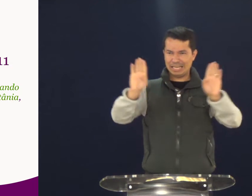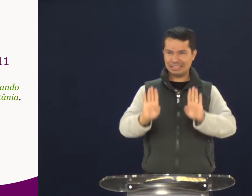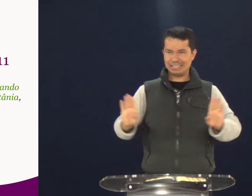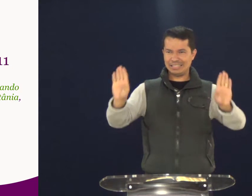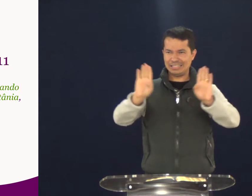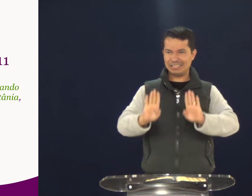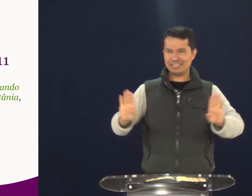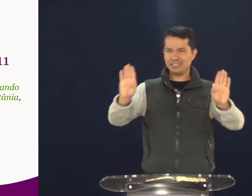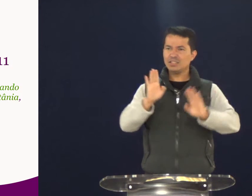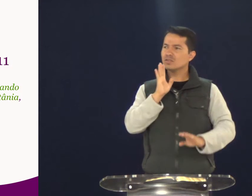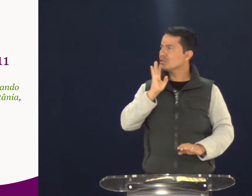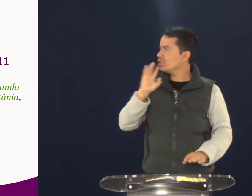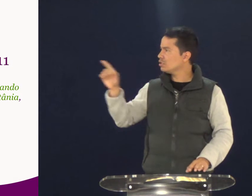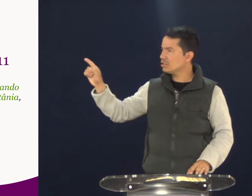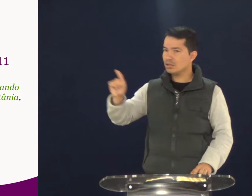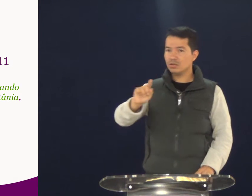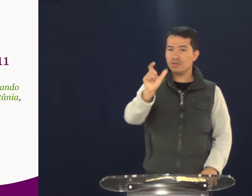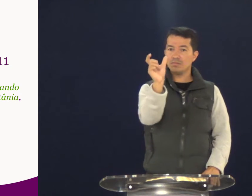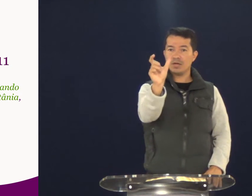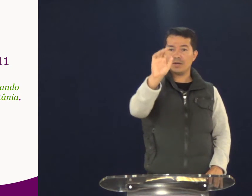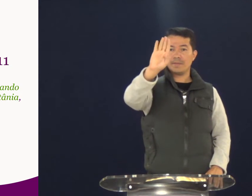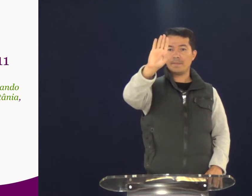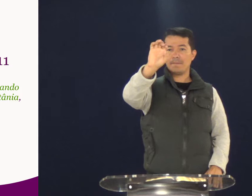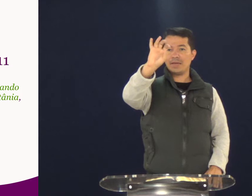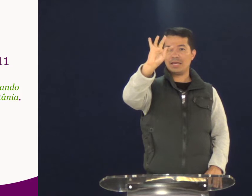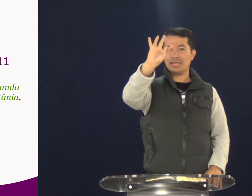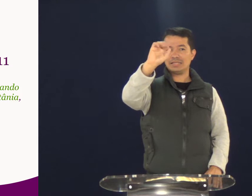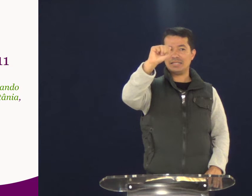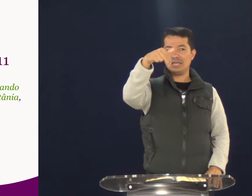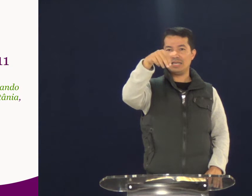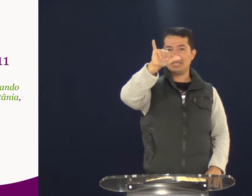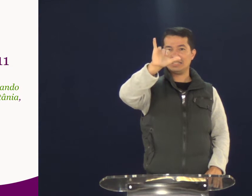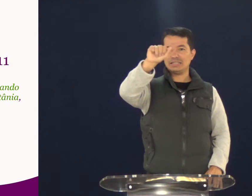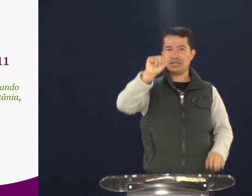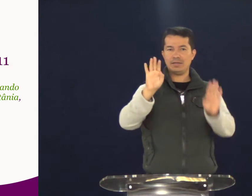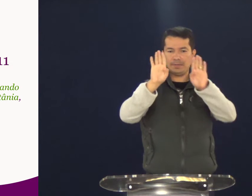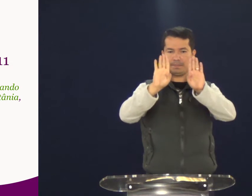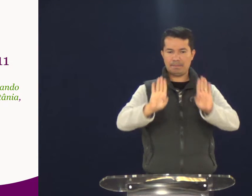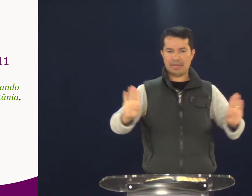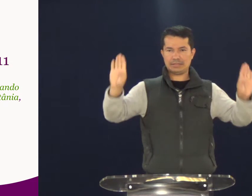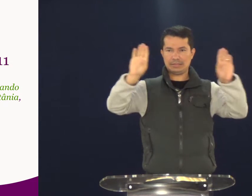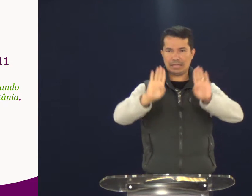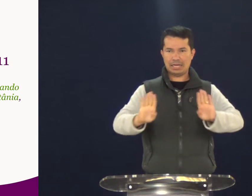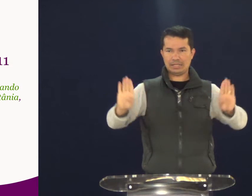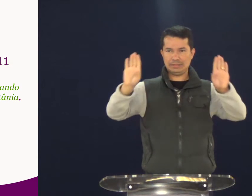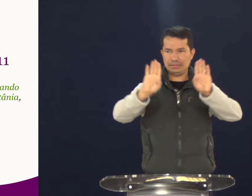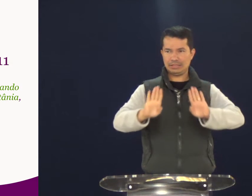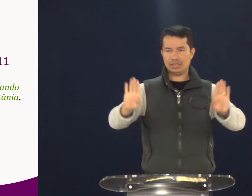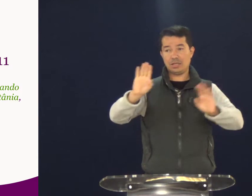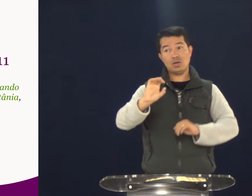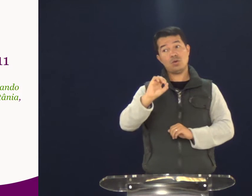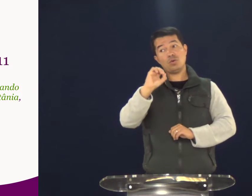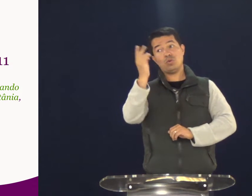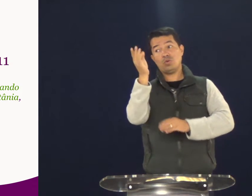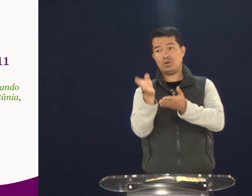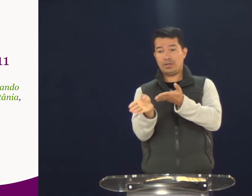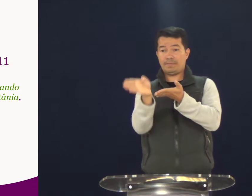Betânia. Conhece essa palavra? Betânia. Esse sinal. Ou